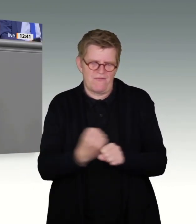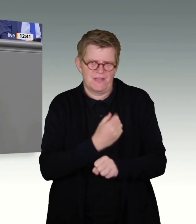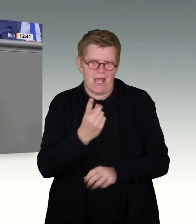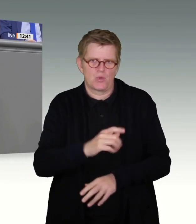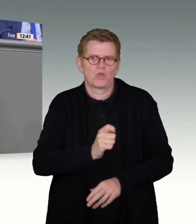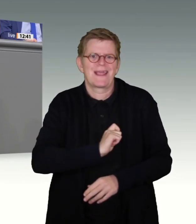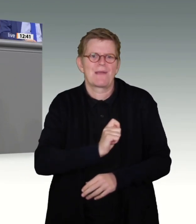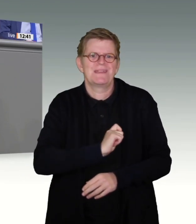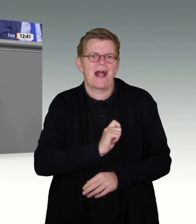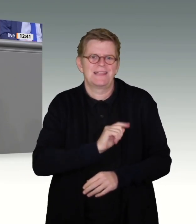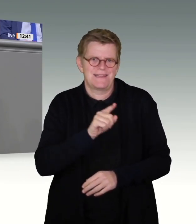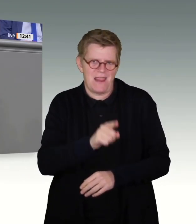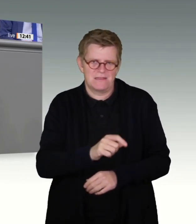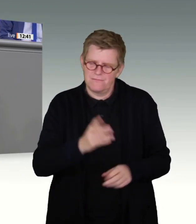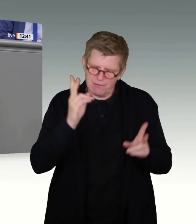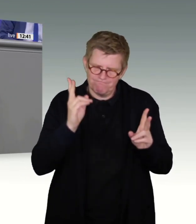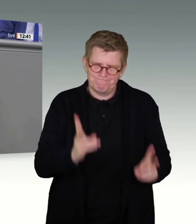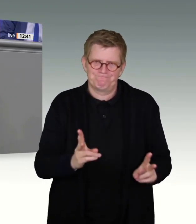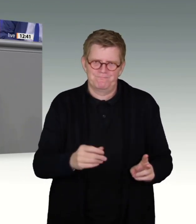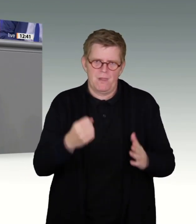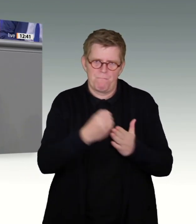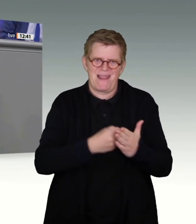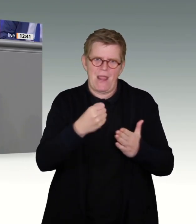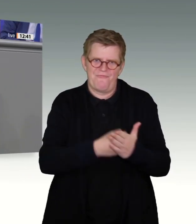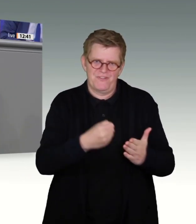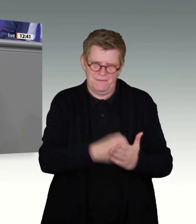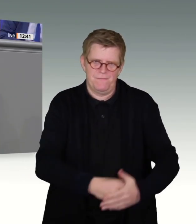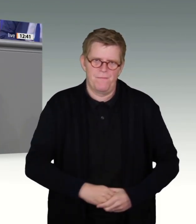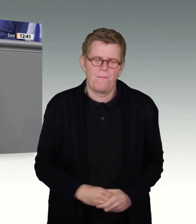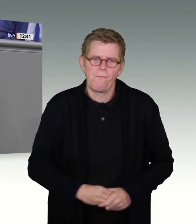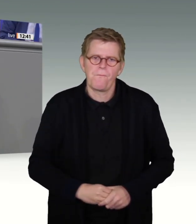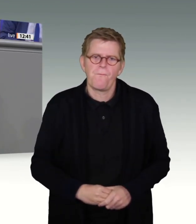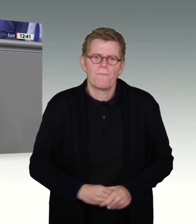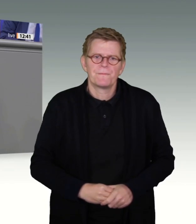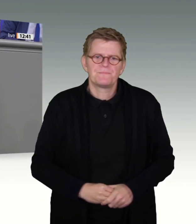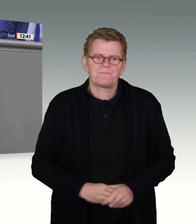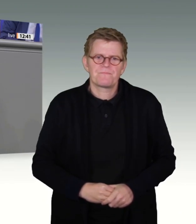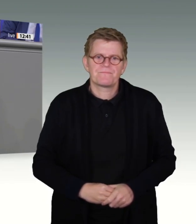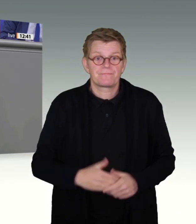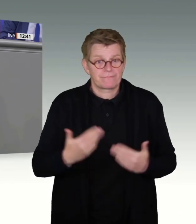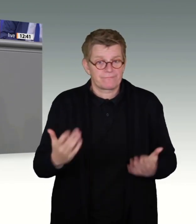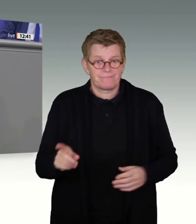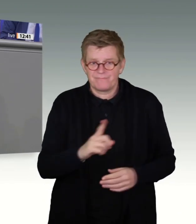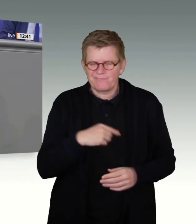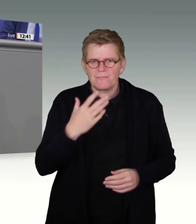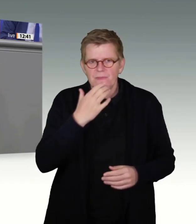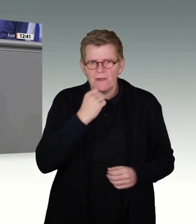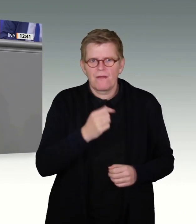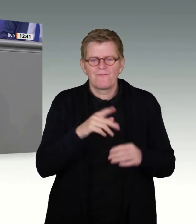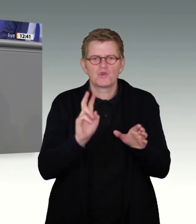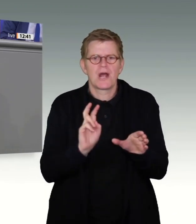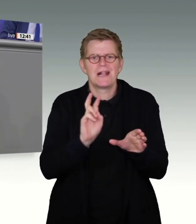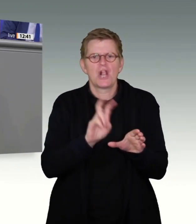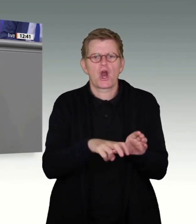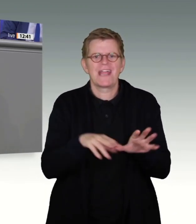eben entsprechend rechtssicher zu bekämpfen. Zudem wollen wir mit der Lock-In-Falle ein ergänzendes Instrument